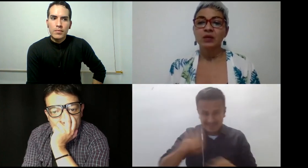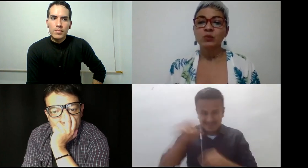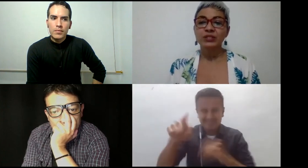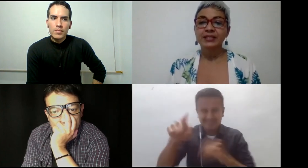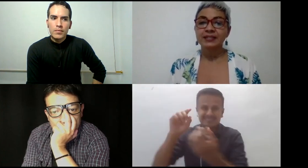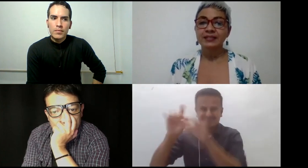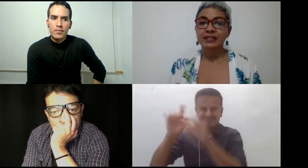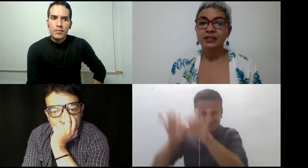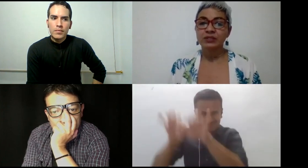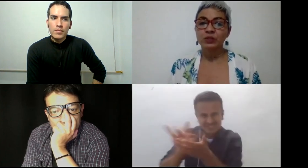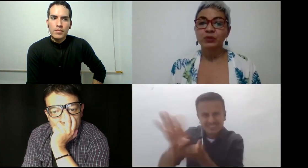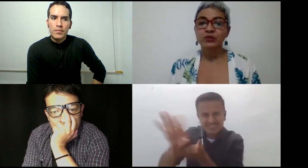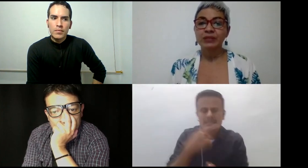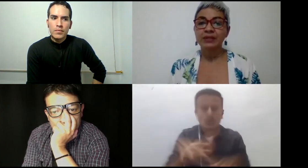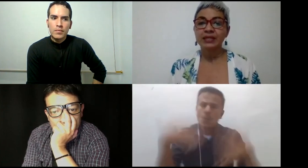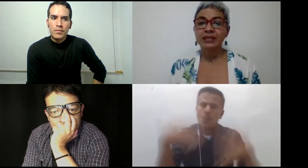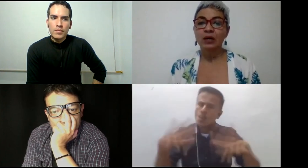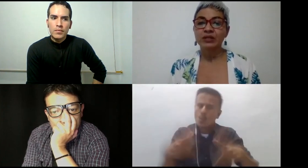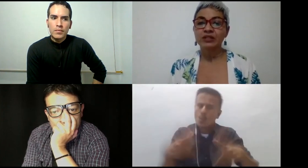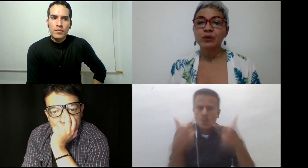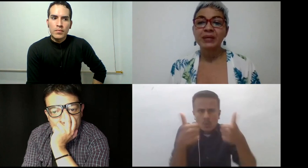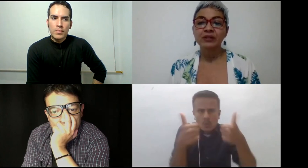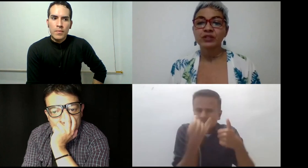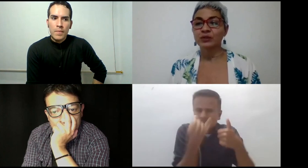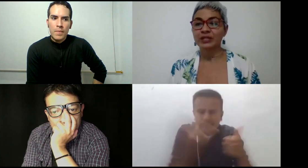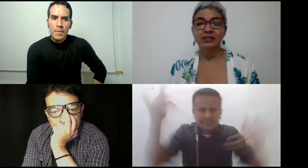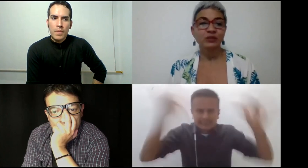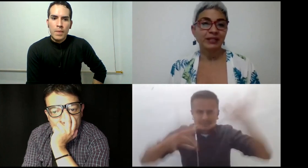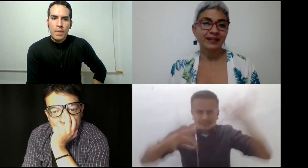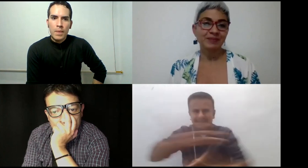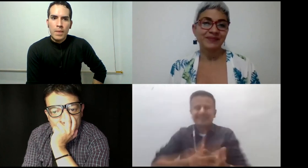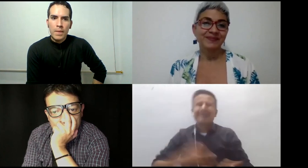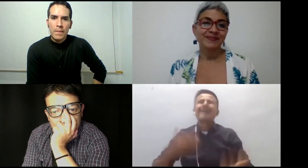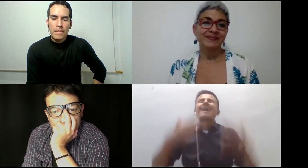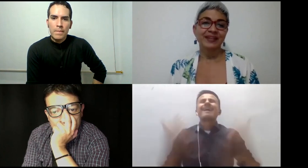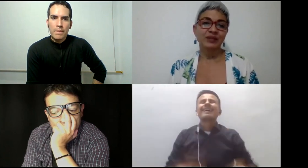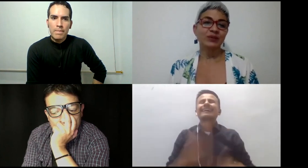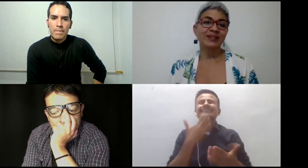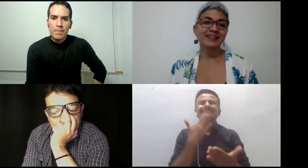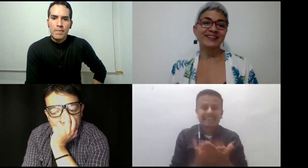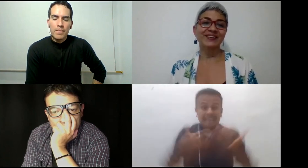Muchas gracias a quienes lo hicieron posible. Ahora soy menos ignorante sobre el tema. Ah, bueno, qué rico.